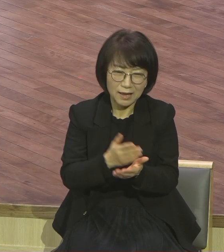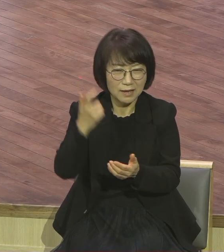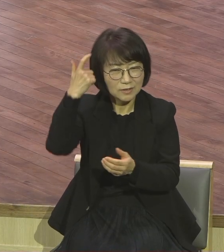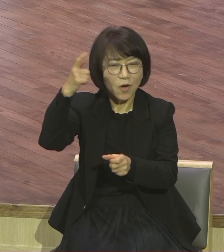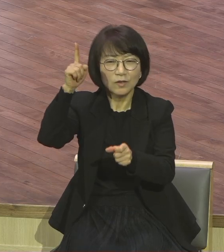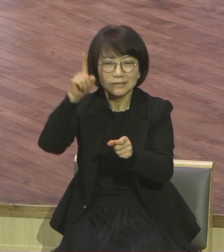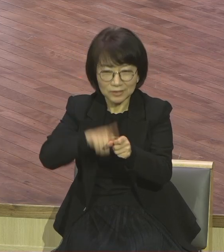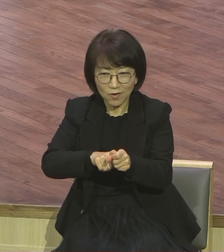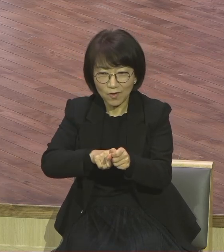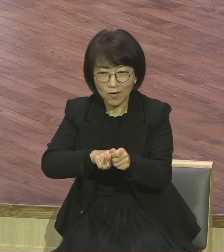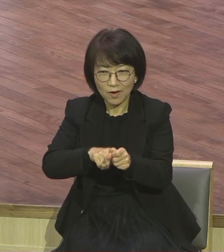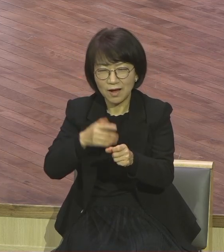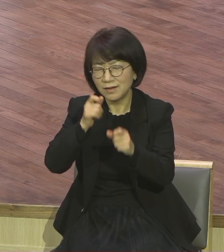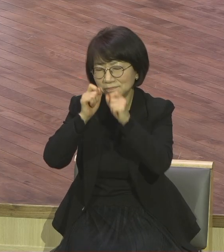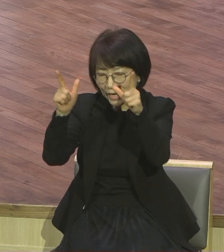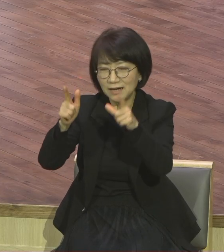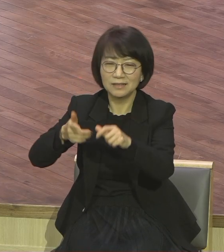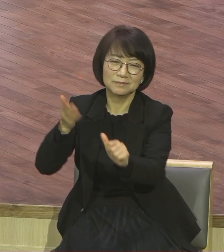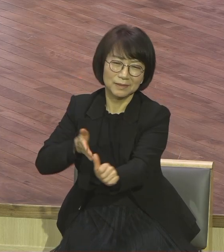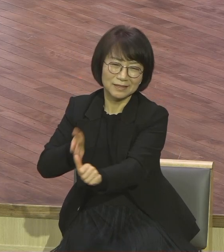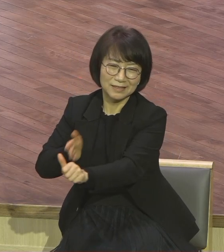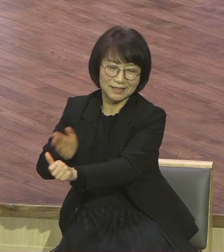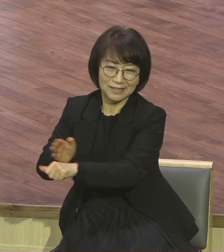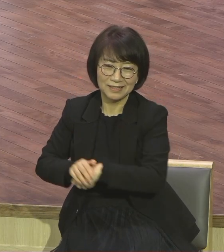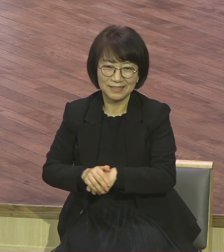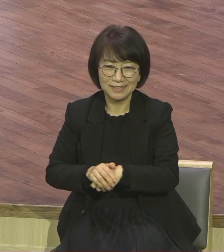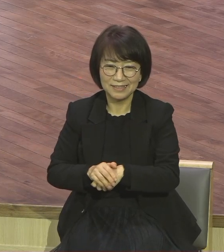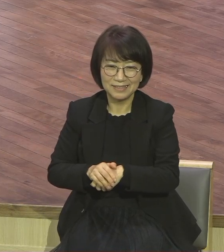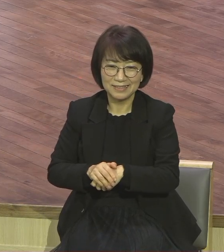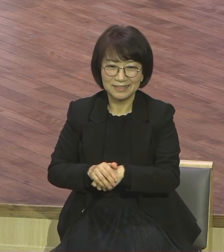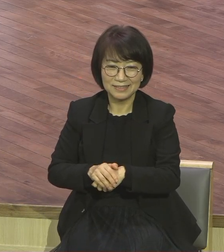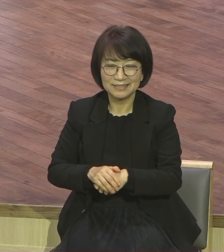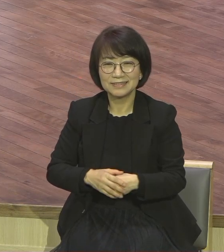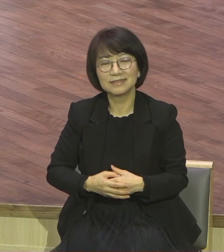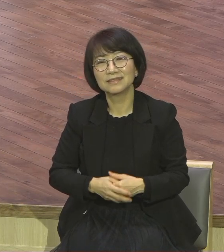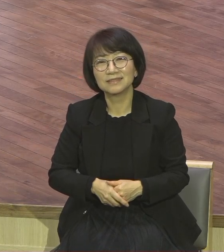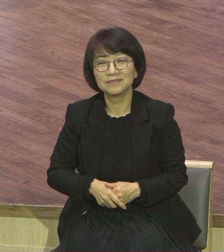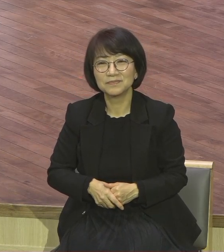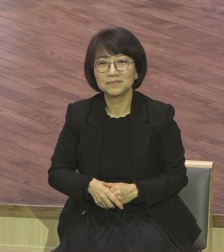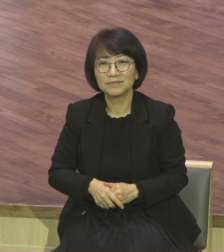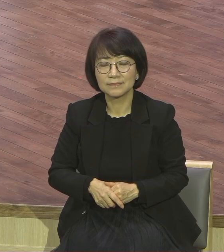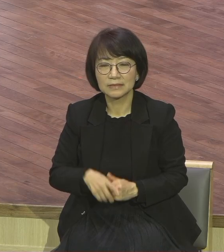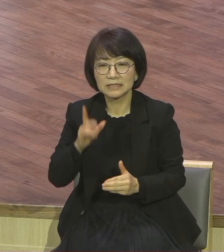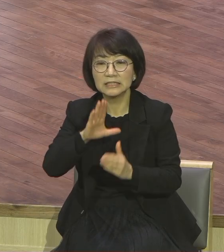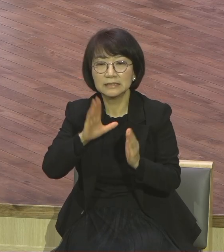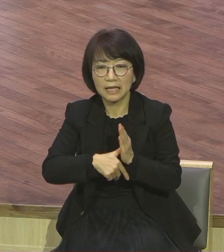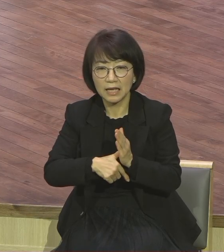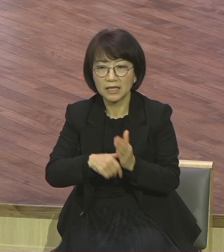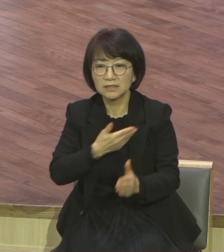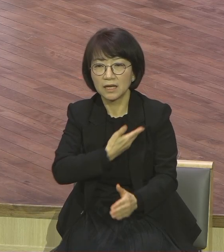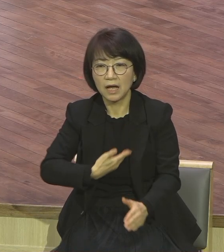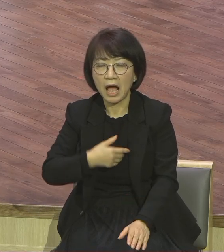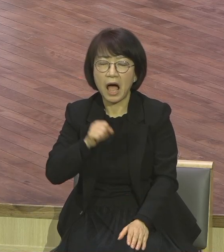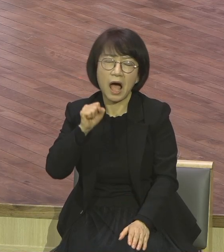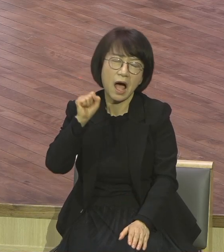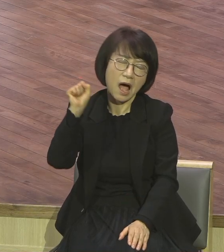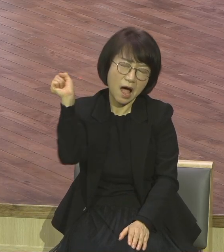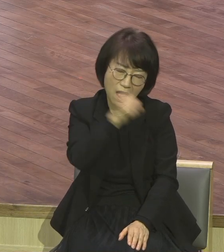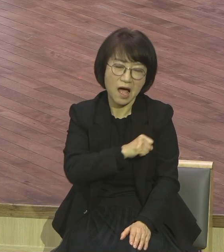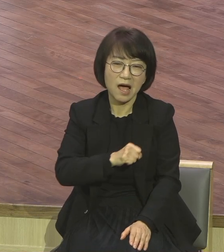해석을 할 수 있어야 영적인 적용을 좀 해봐라 그제서야 제자들은 예수님의